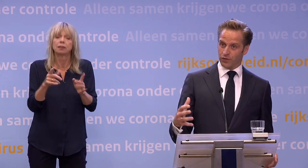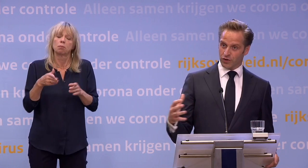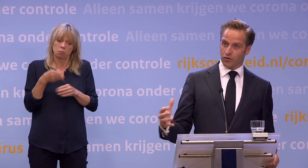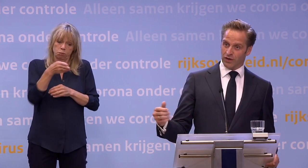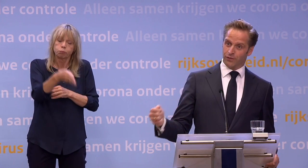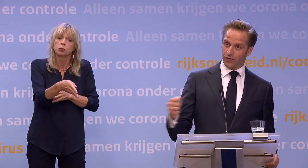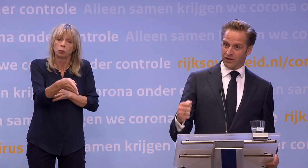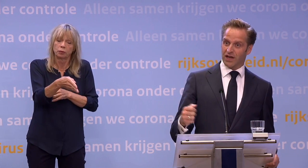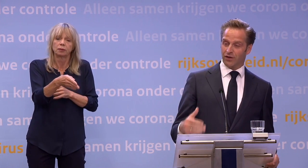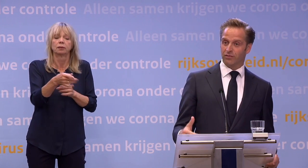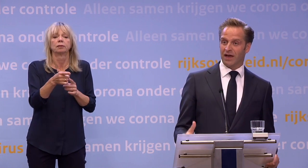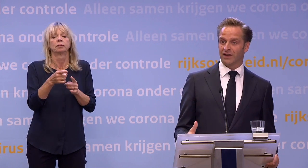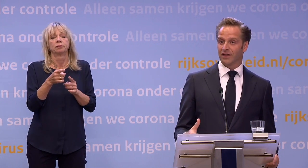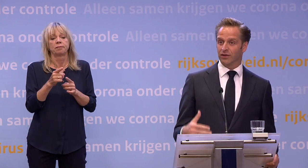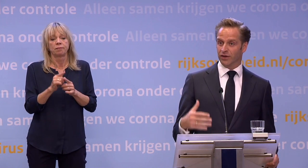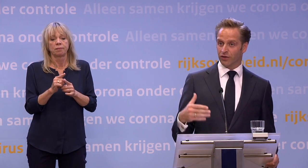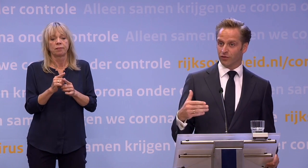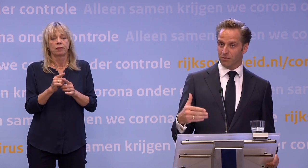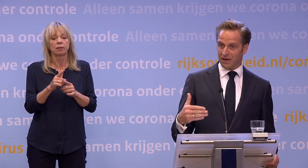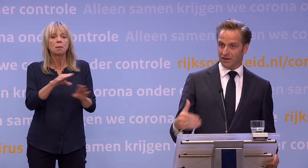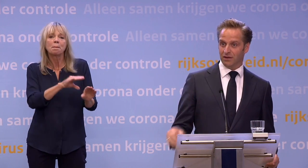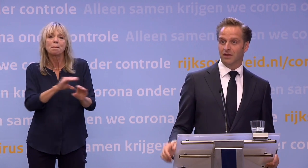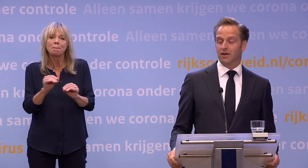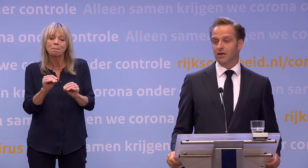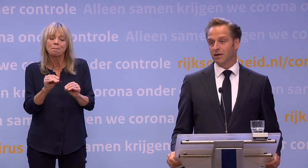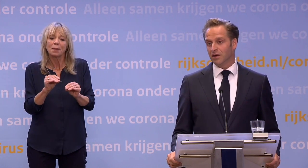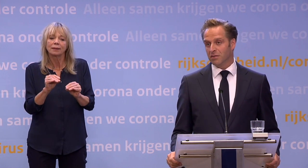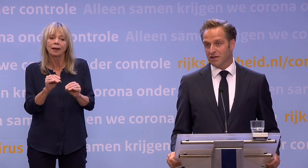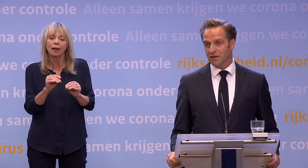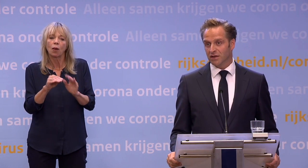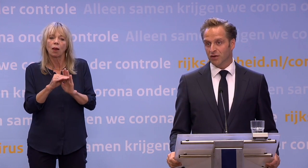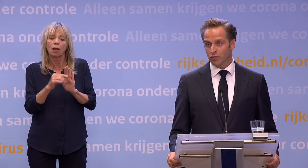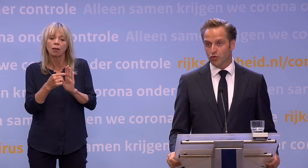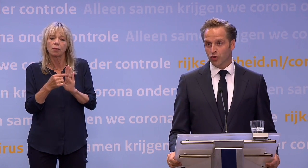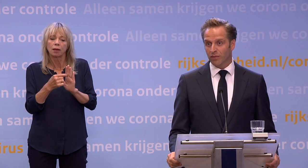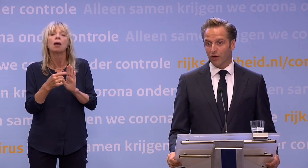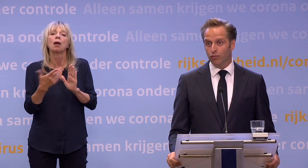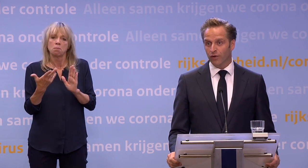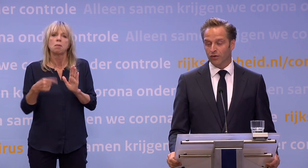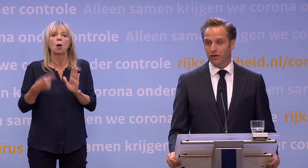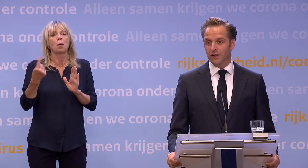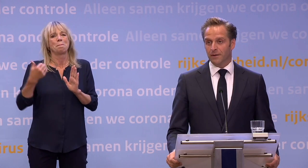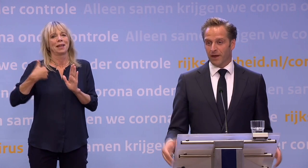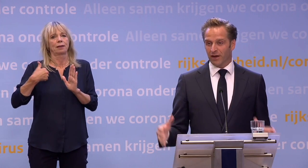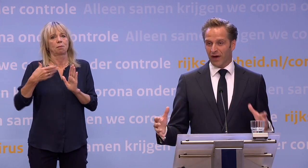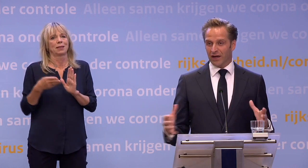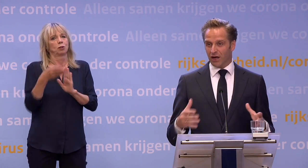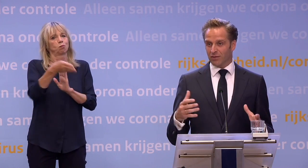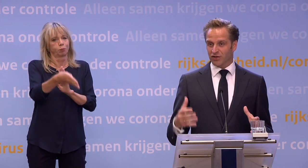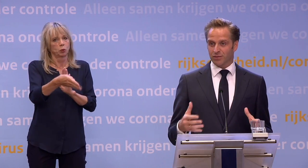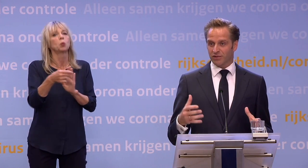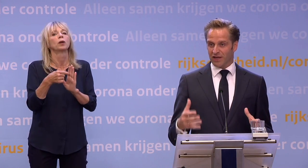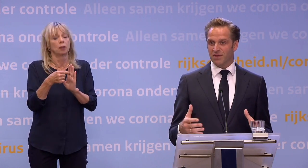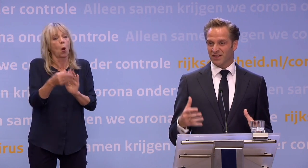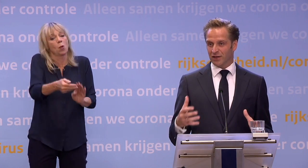Waarvoor vervolgens ook naar voren is gehaald de maatregel dat ook weer meerdere mensen op bezoek konden bij een bewoner. En dat hebben we eigenlijk